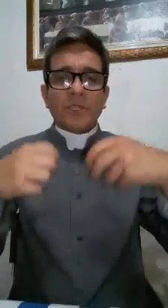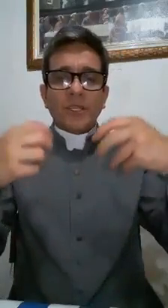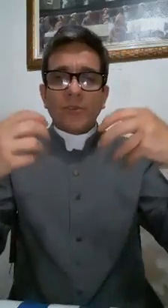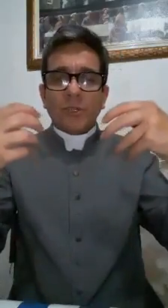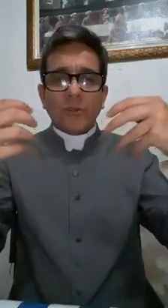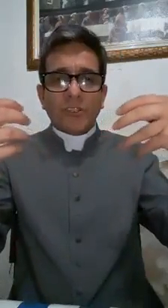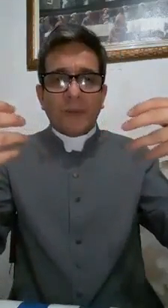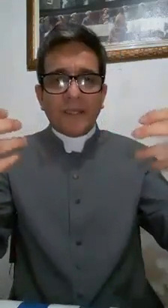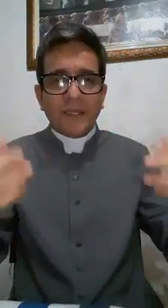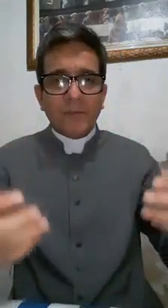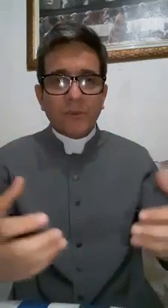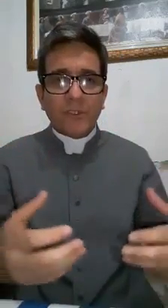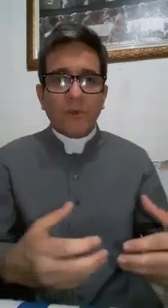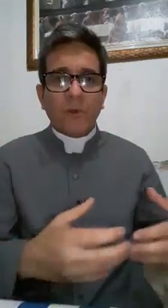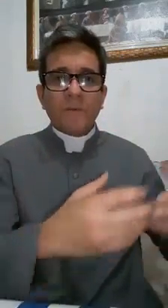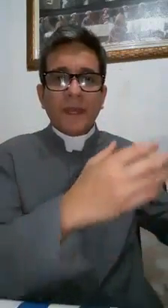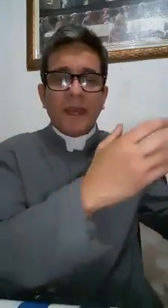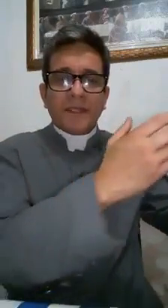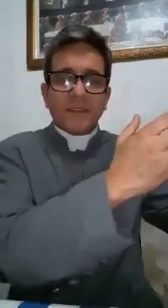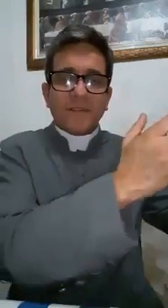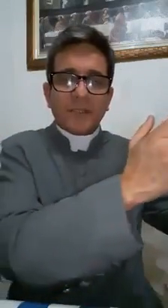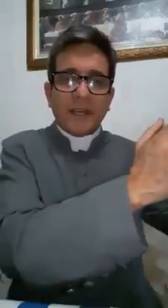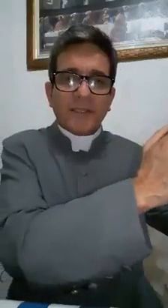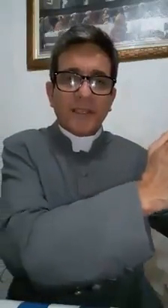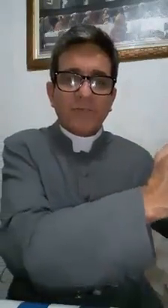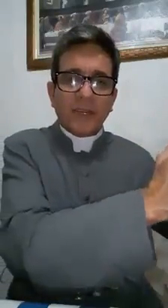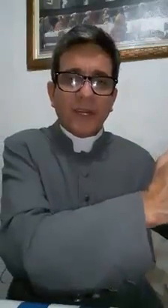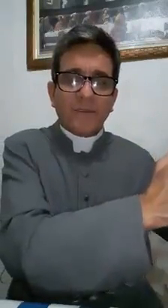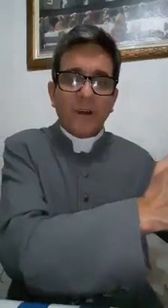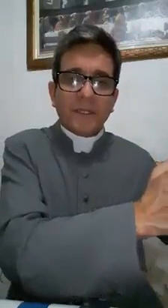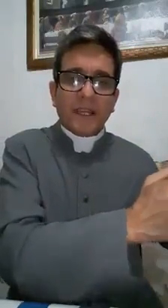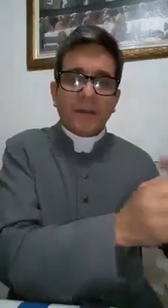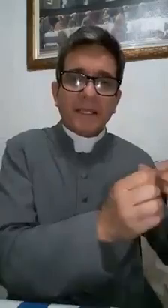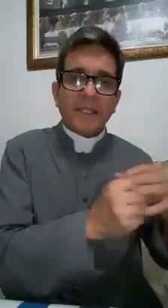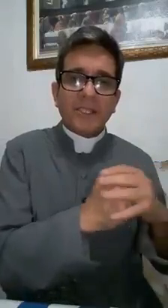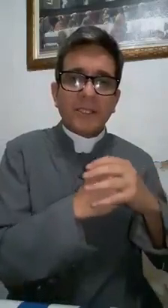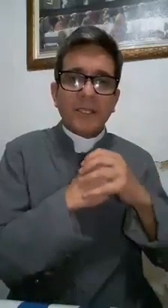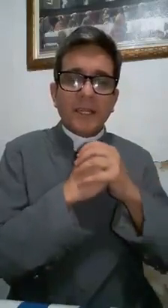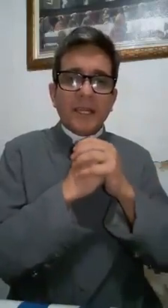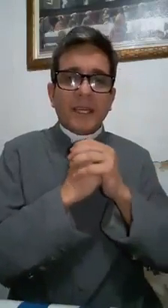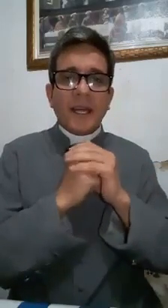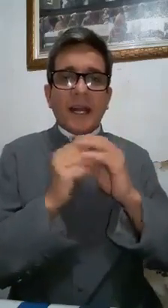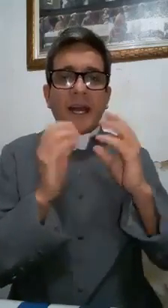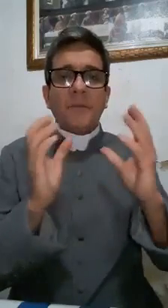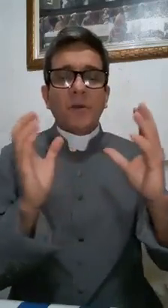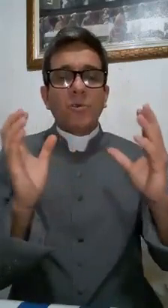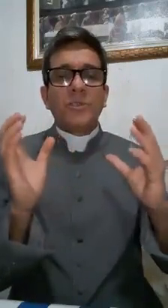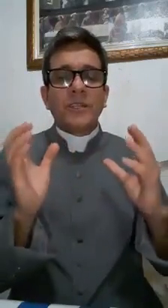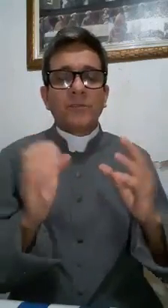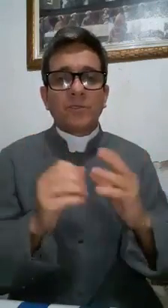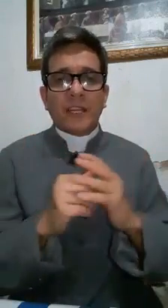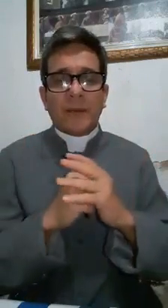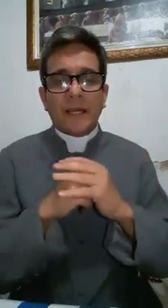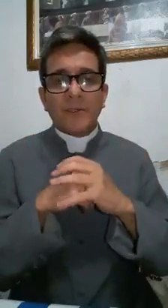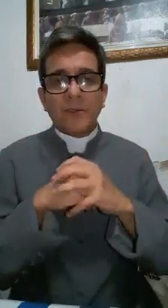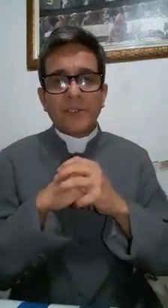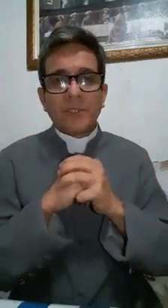obstante o que nós passamos com essa votação da Reforma Trabalhista, que acaba com os direitos dos trabalhadores,